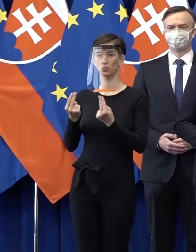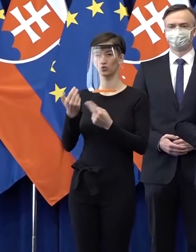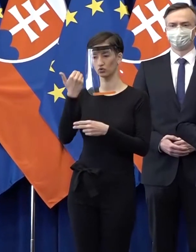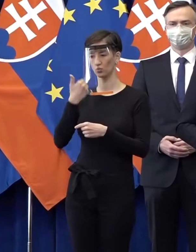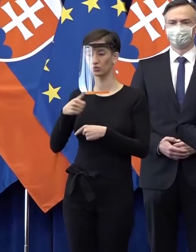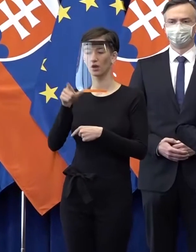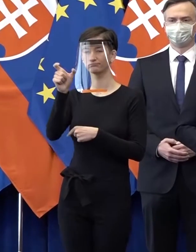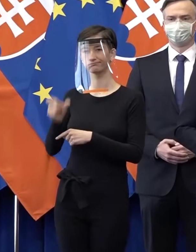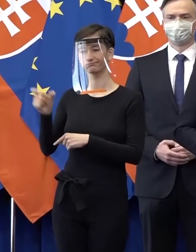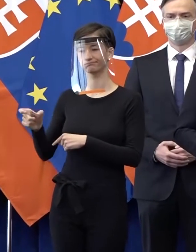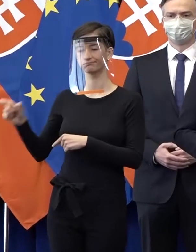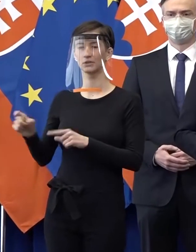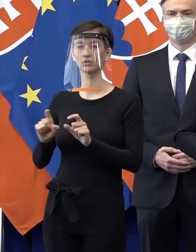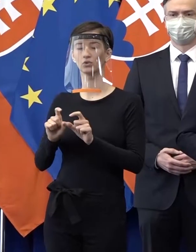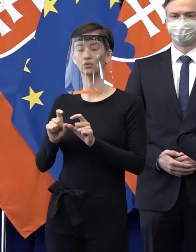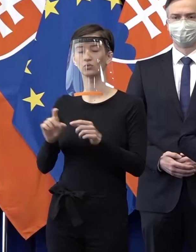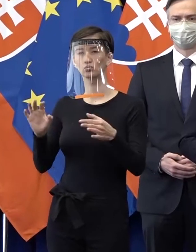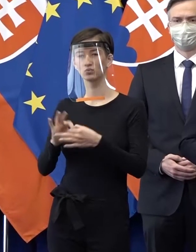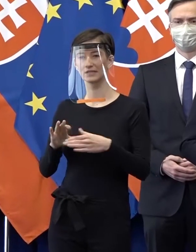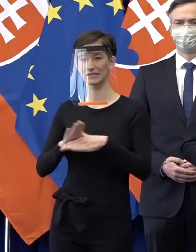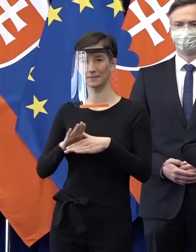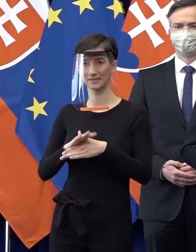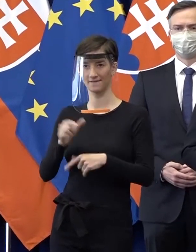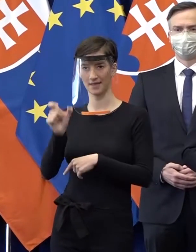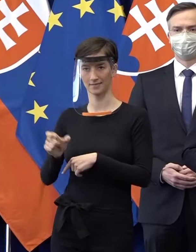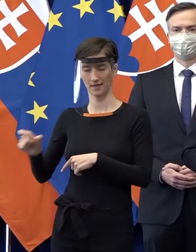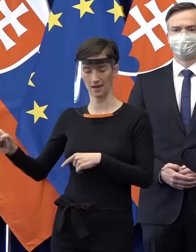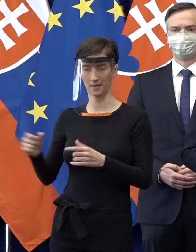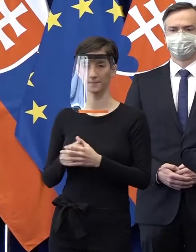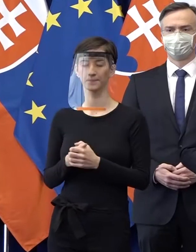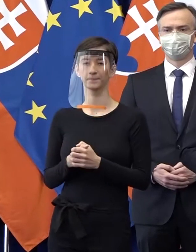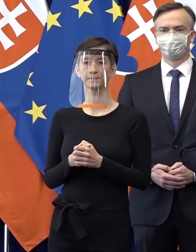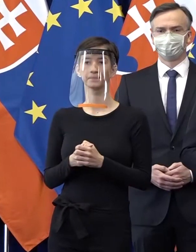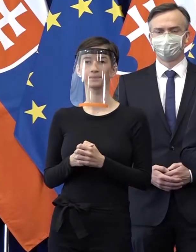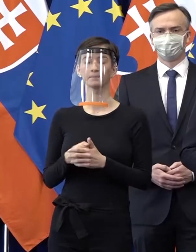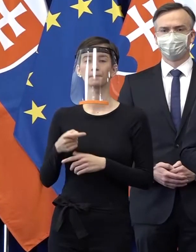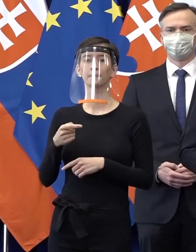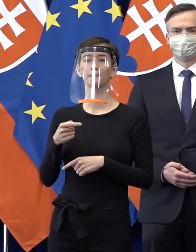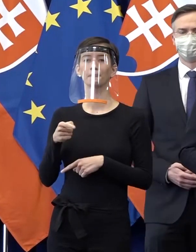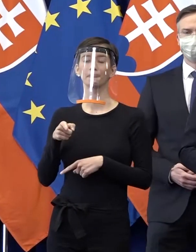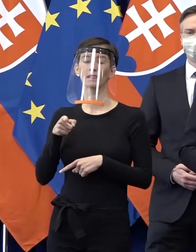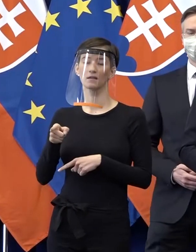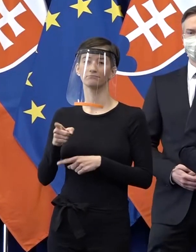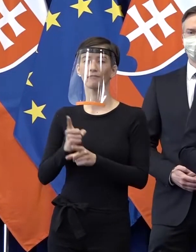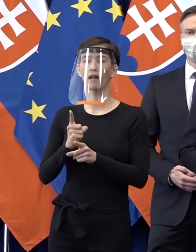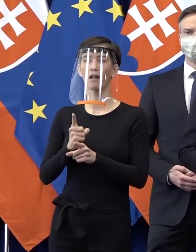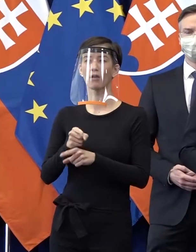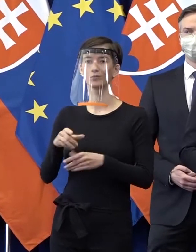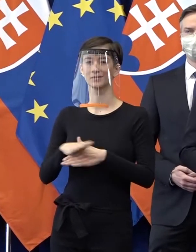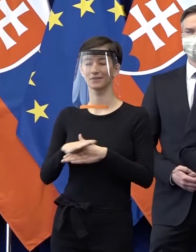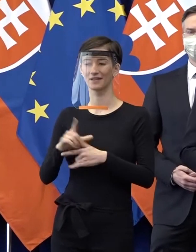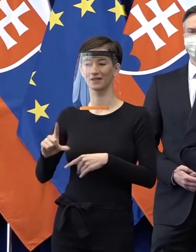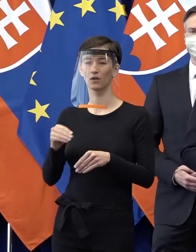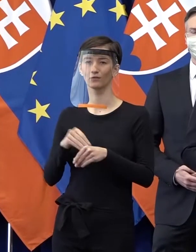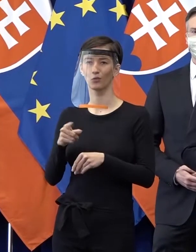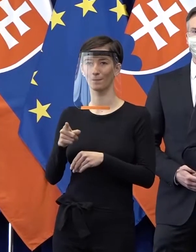s predstaviteľmi, ktorí ľuďom dávajú prácu, možno ešte inak, s predstaviteľmi tých väčších zamestnávateľov